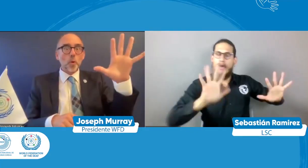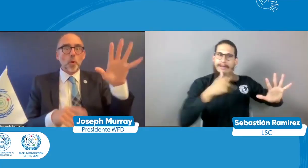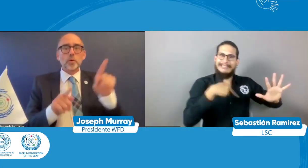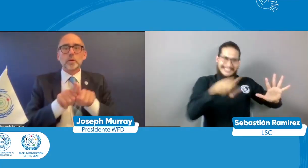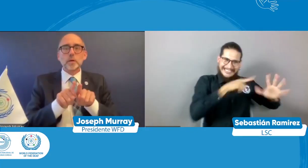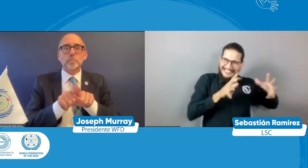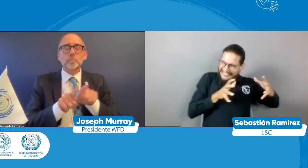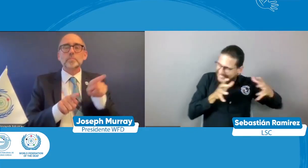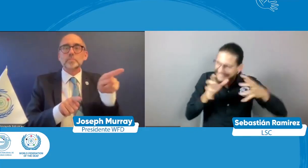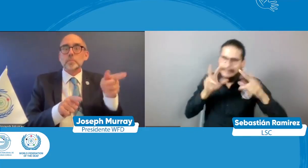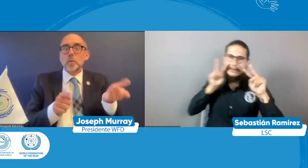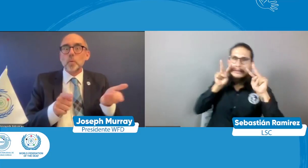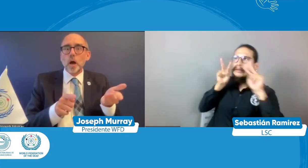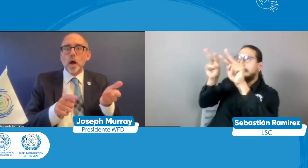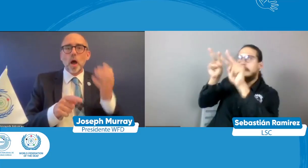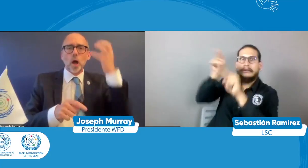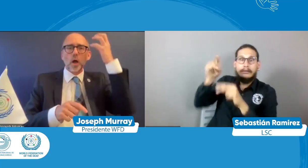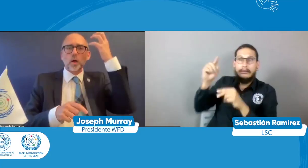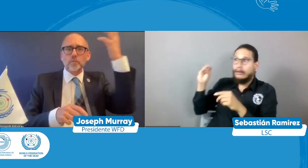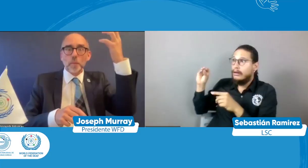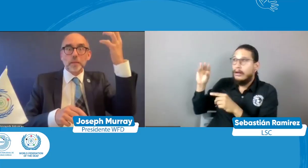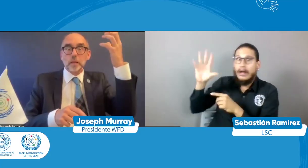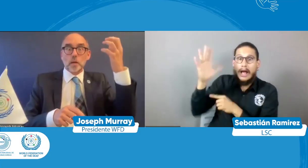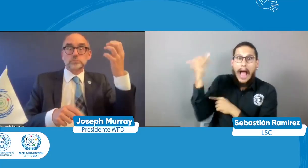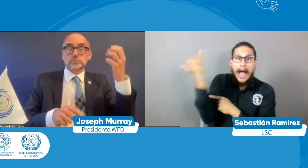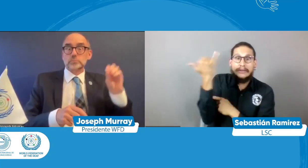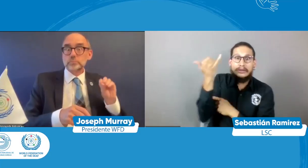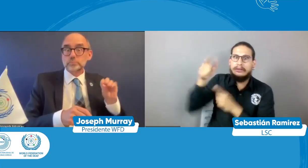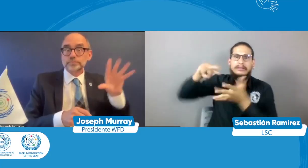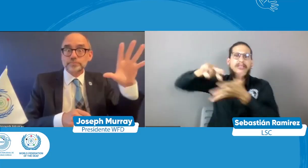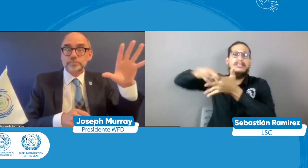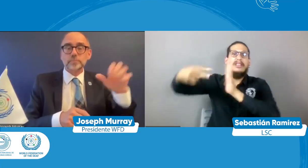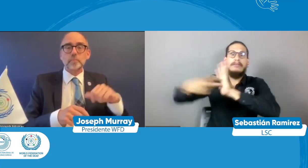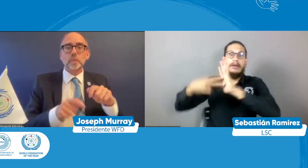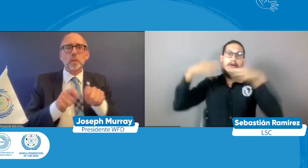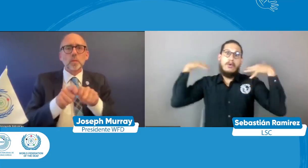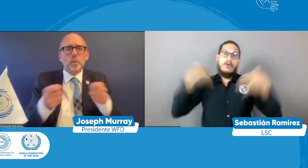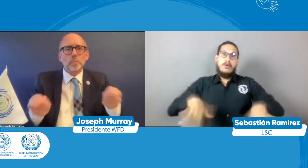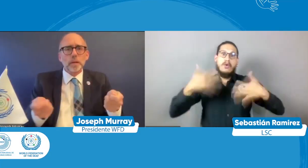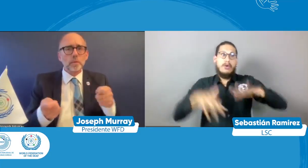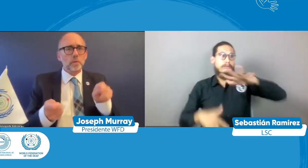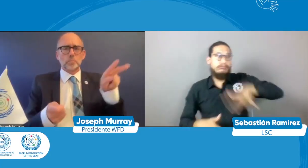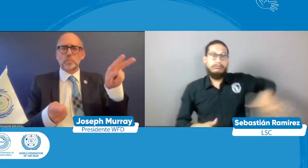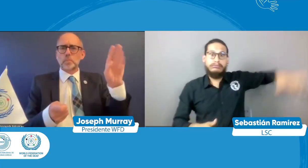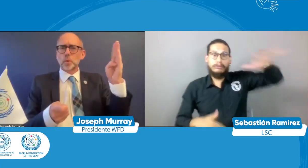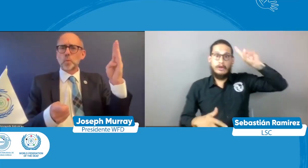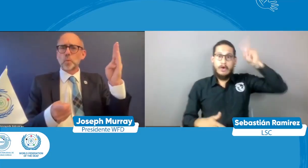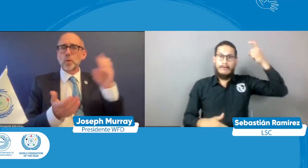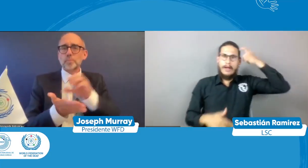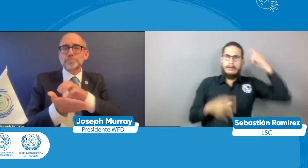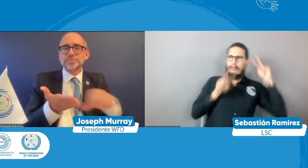en diferentes países en diferentes espacios del mundo con entidades de gobierno